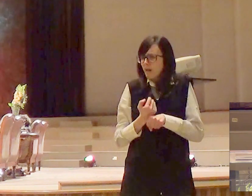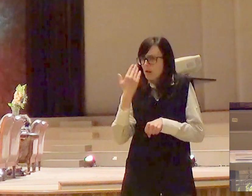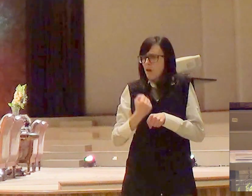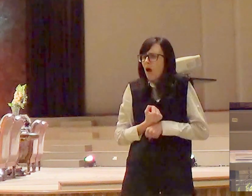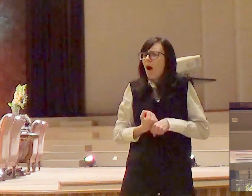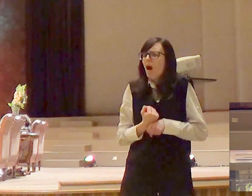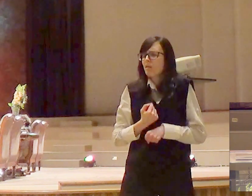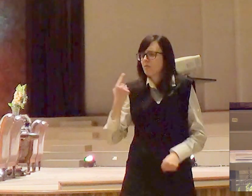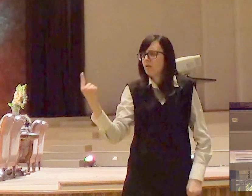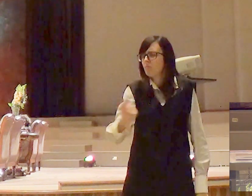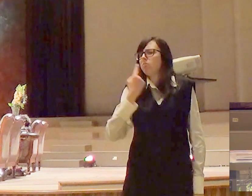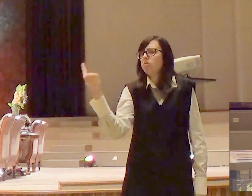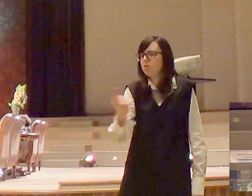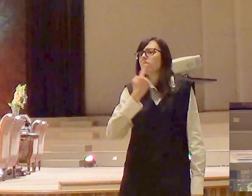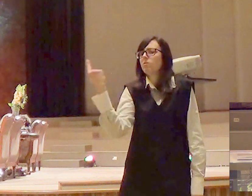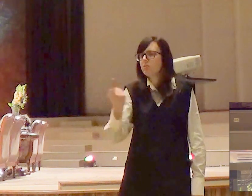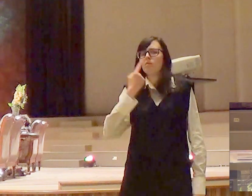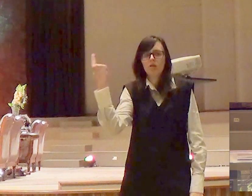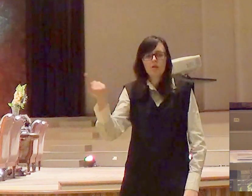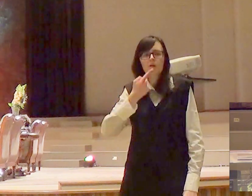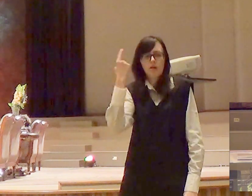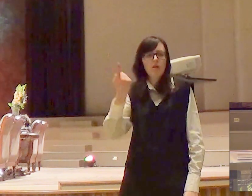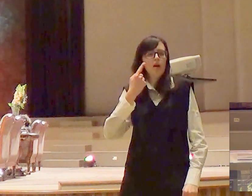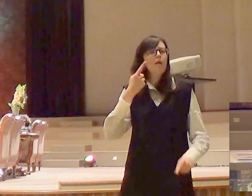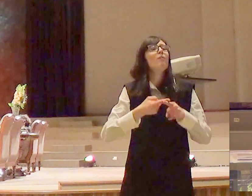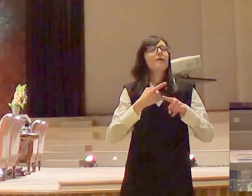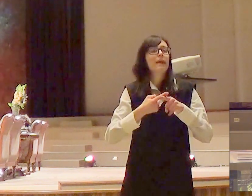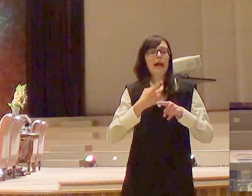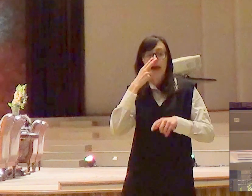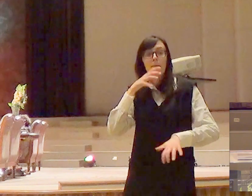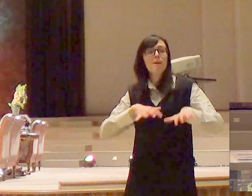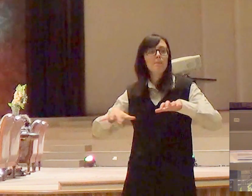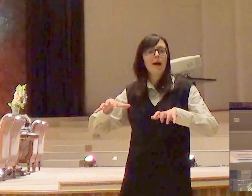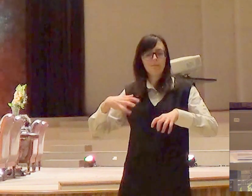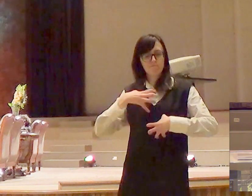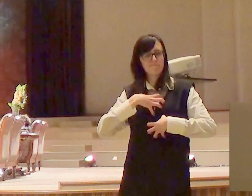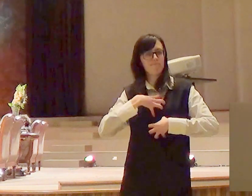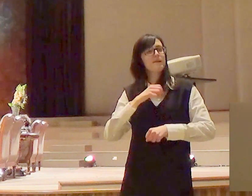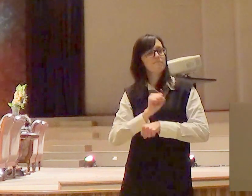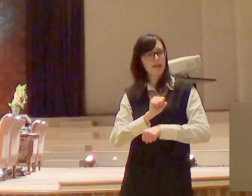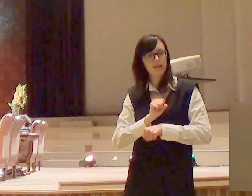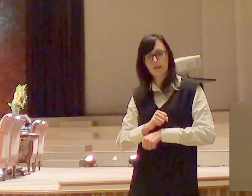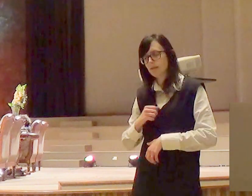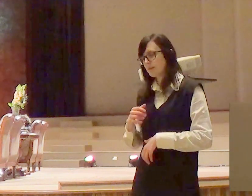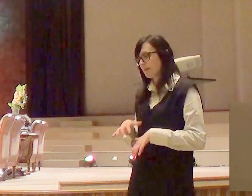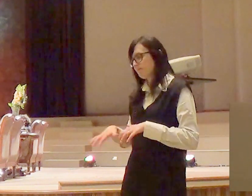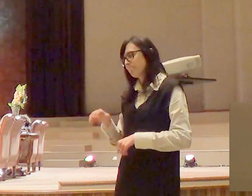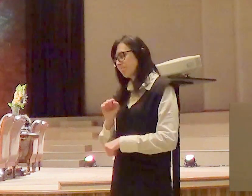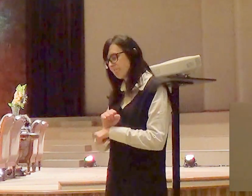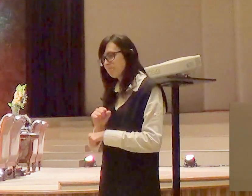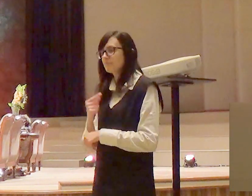chegaram naquela terra e quando chegaram lá tiveram medo dos gigantes tiveram medo das